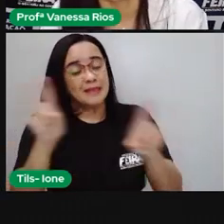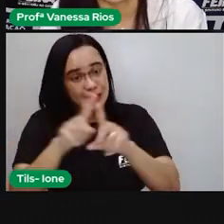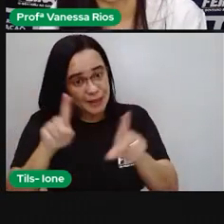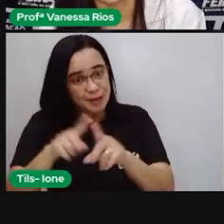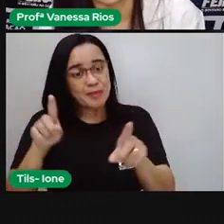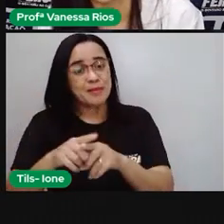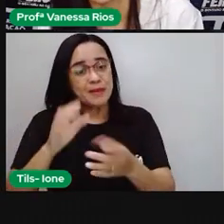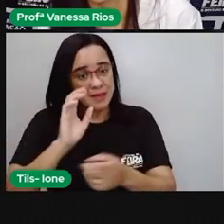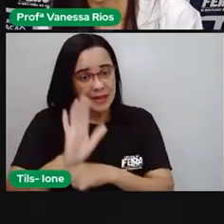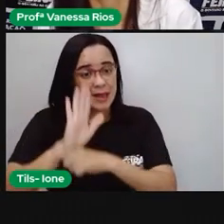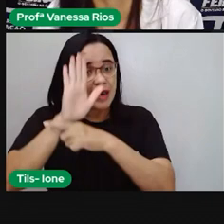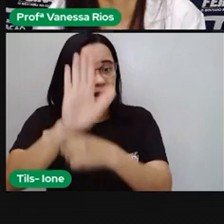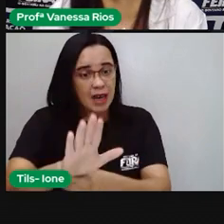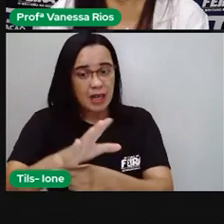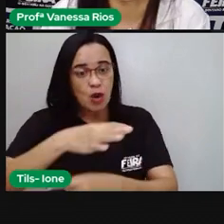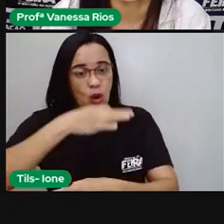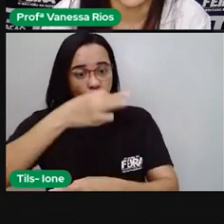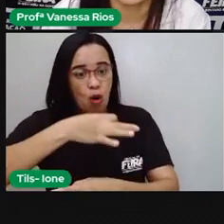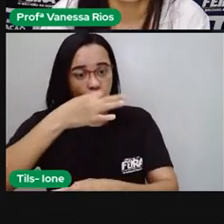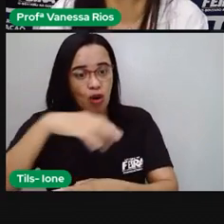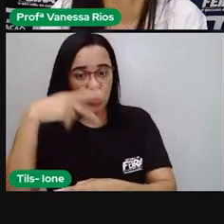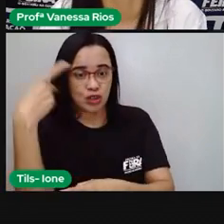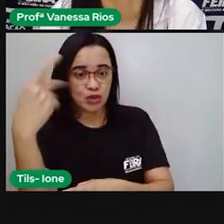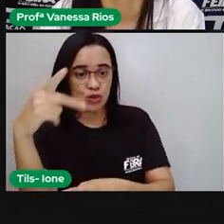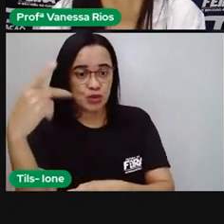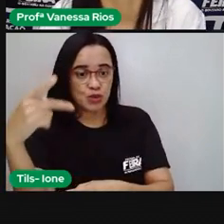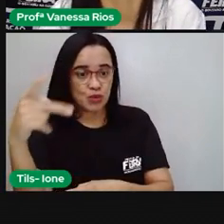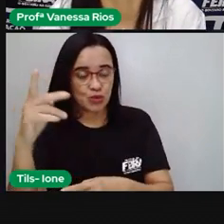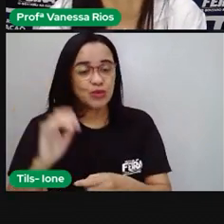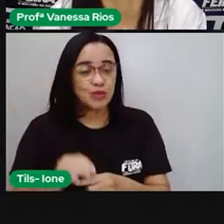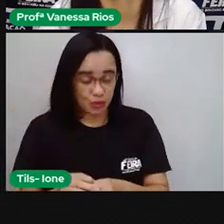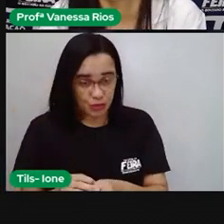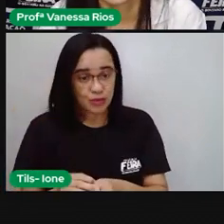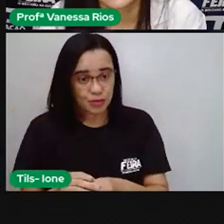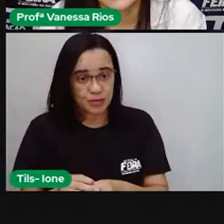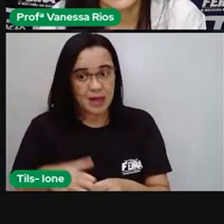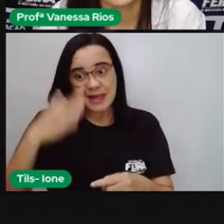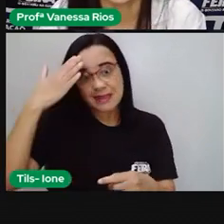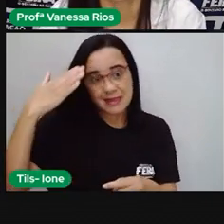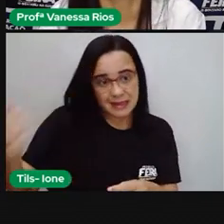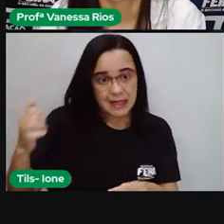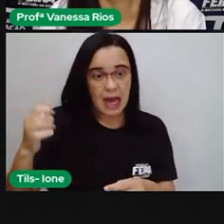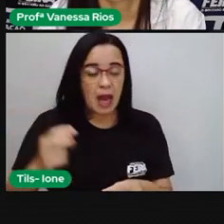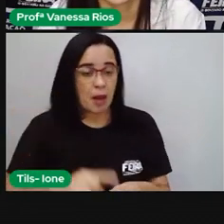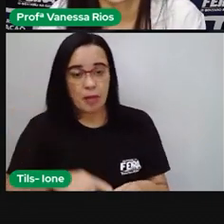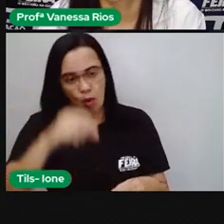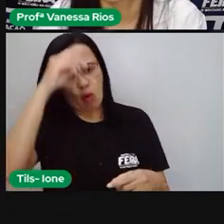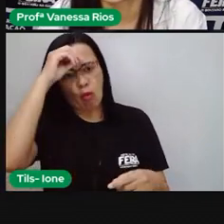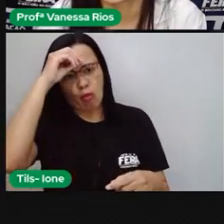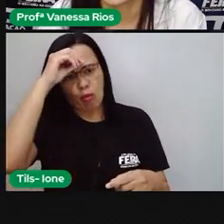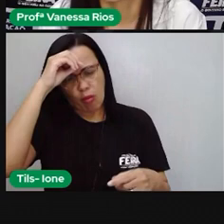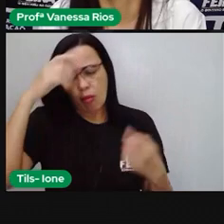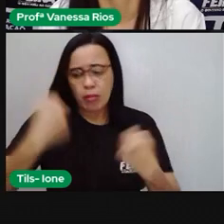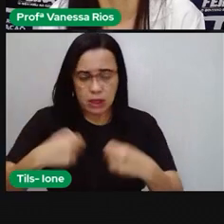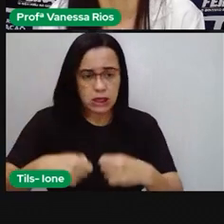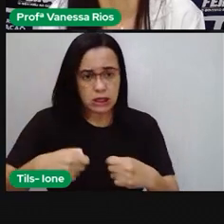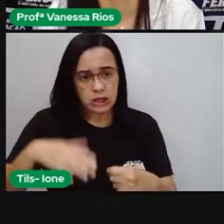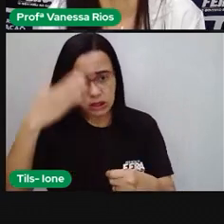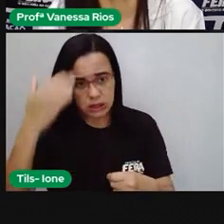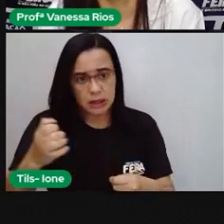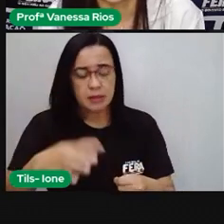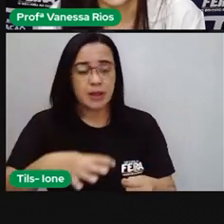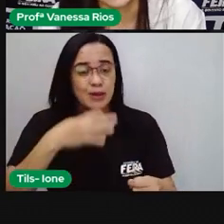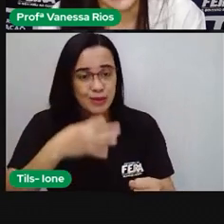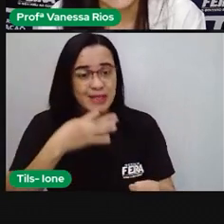ampliar em relação ao que você já sabe, e ao que você ainda precisa conhecer. Porque a gente percebe que quanto